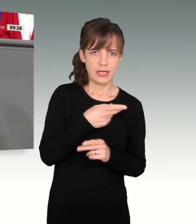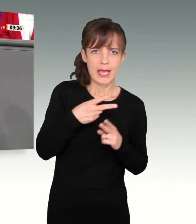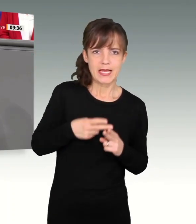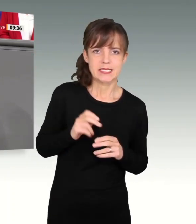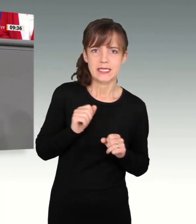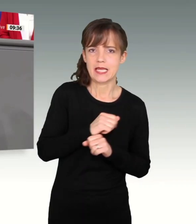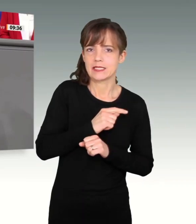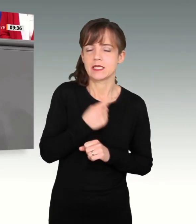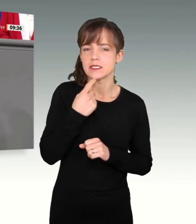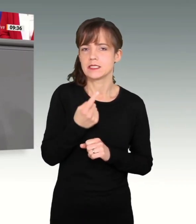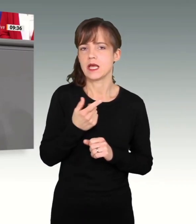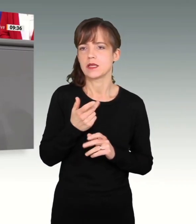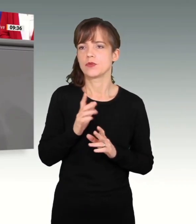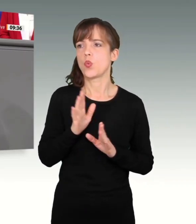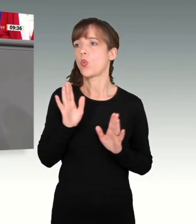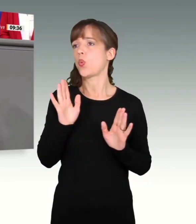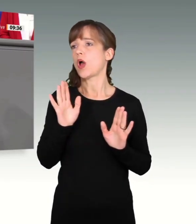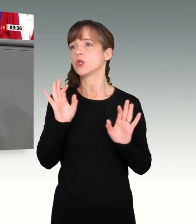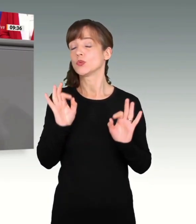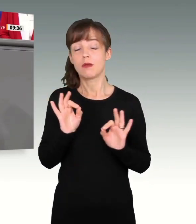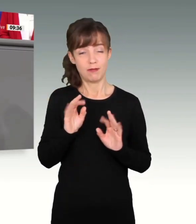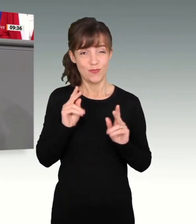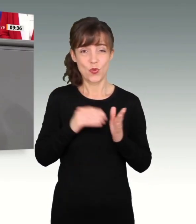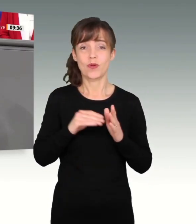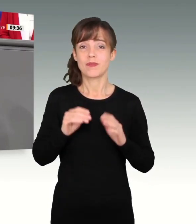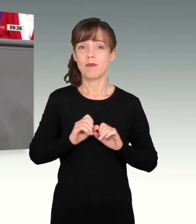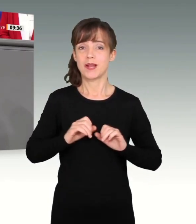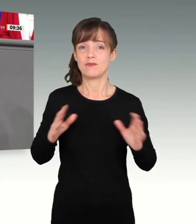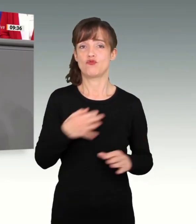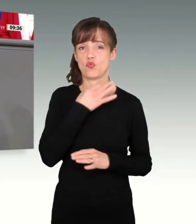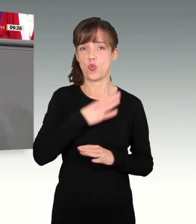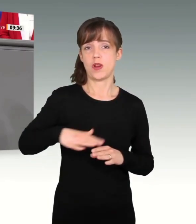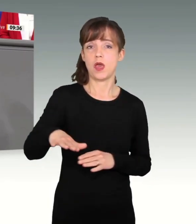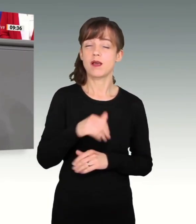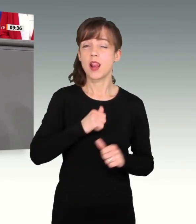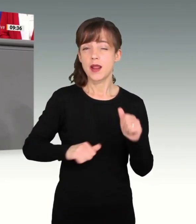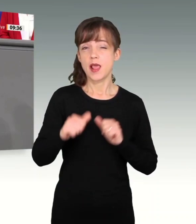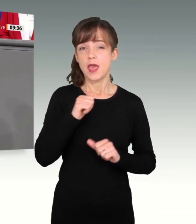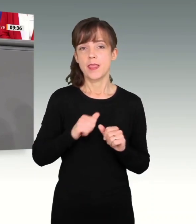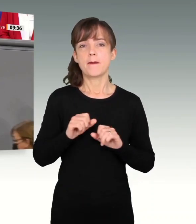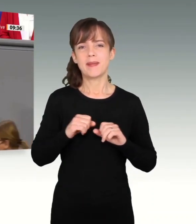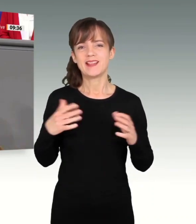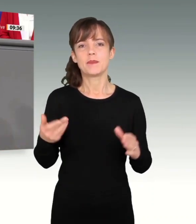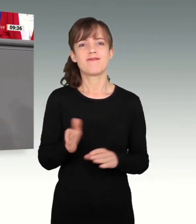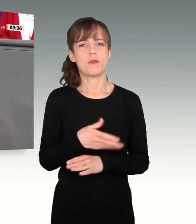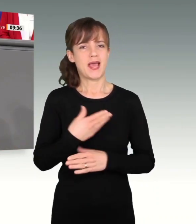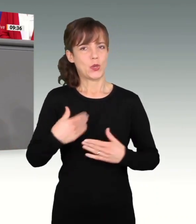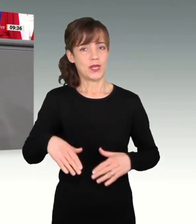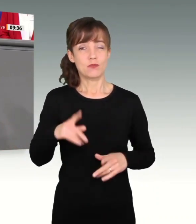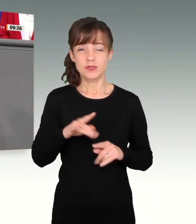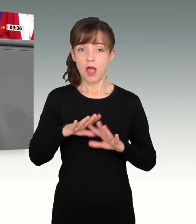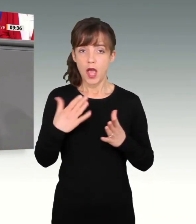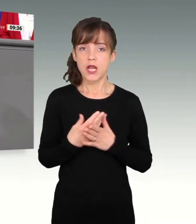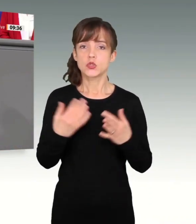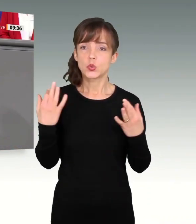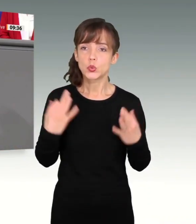pandemischen Notlage sind. Leider, leider ist diese Pandemie noch lange nicht vorbei. Wir müssen alles tun, um die Menschen in